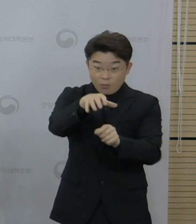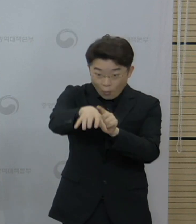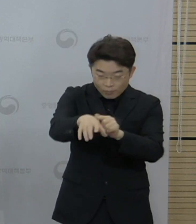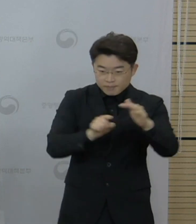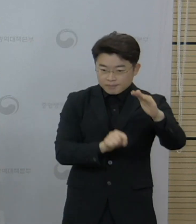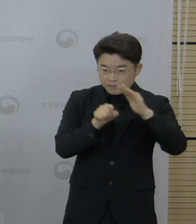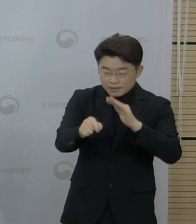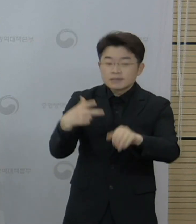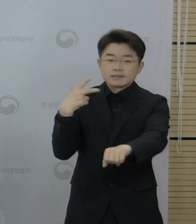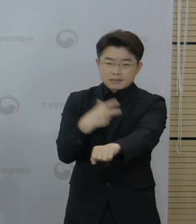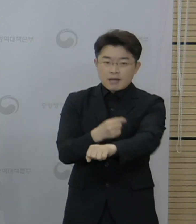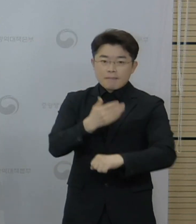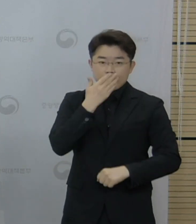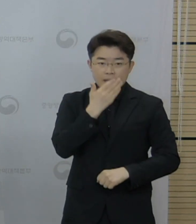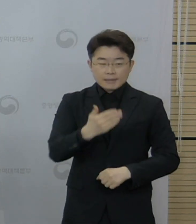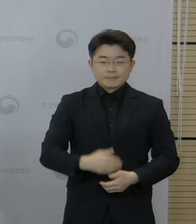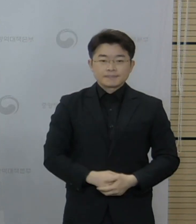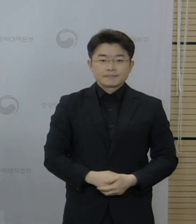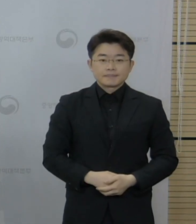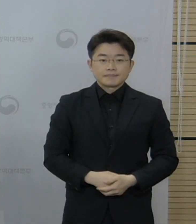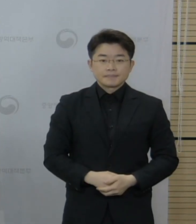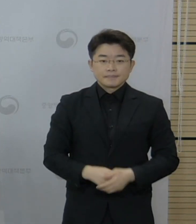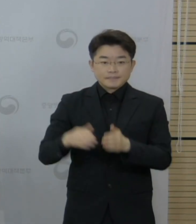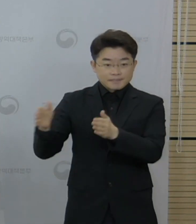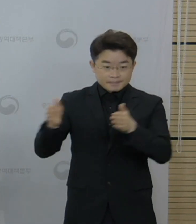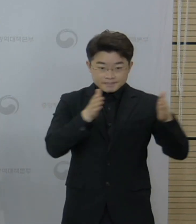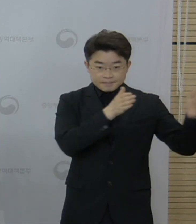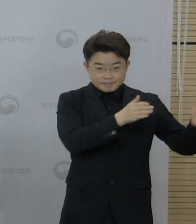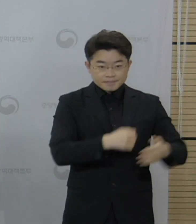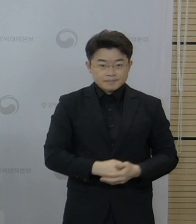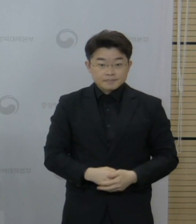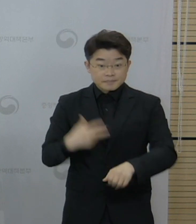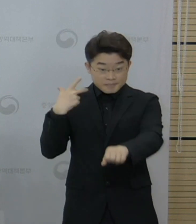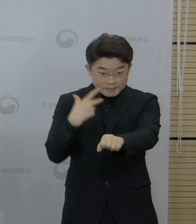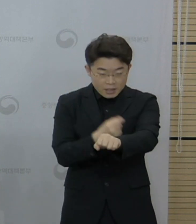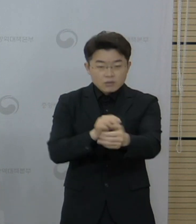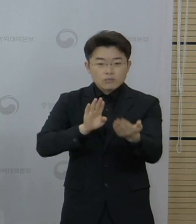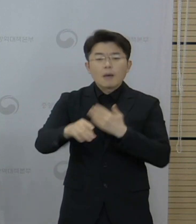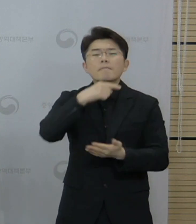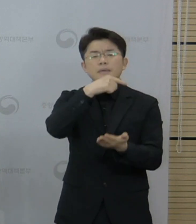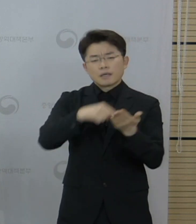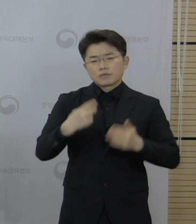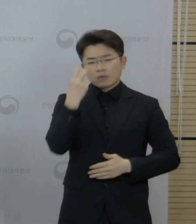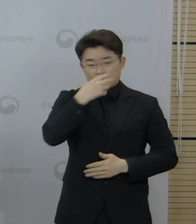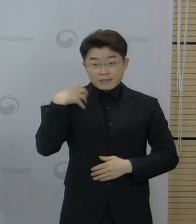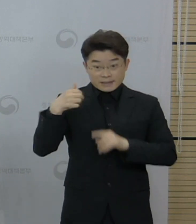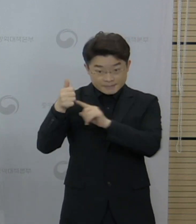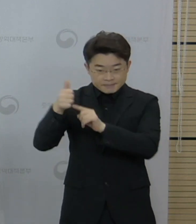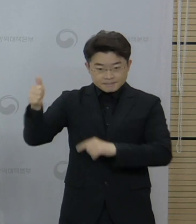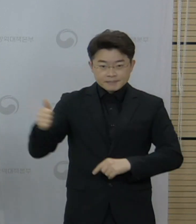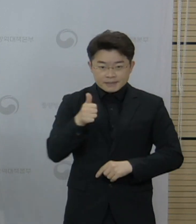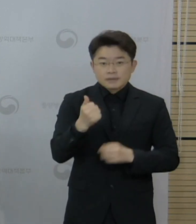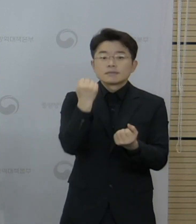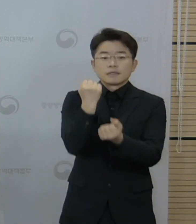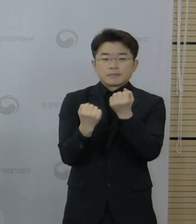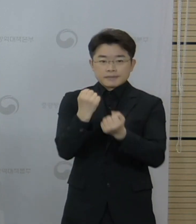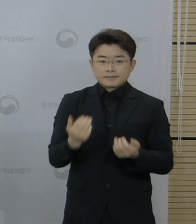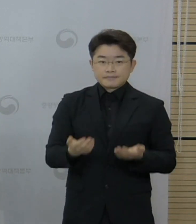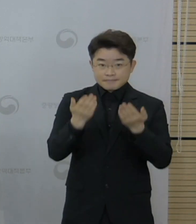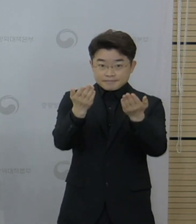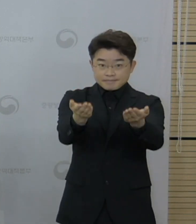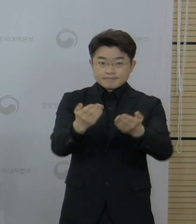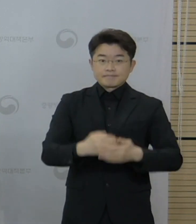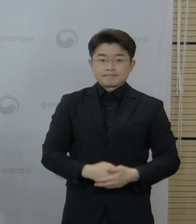있습니다. 오늘 그리고 이어서 예방접종 피해조사반의 조사 결과에 대해서 위원장님께서 직접